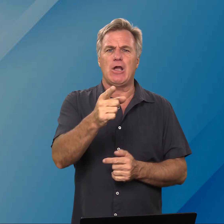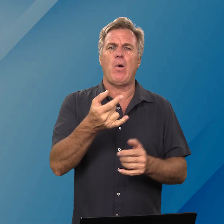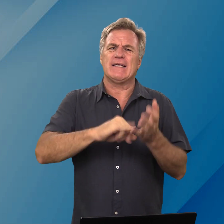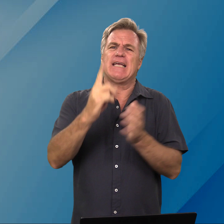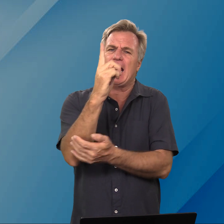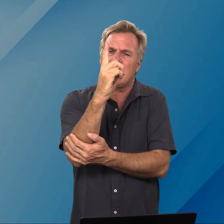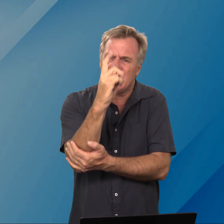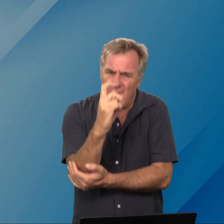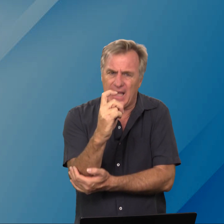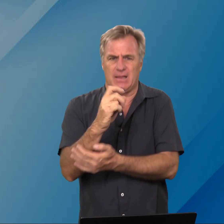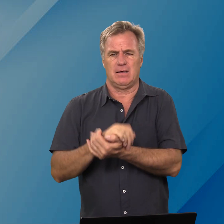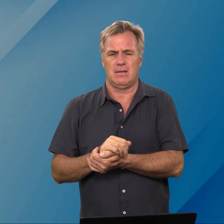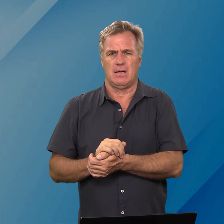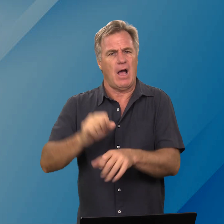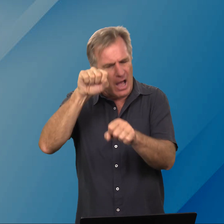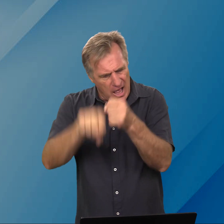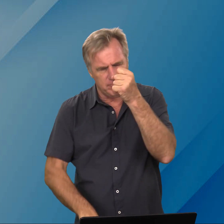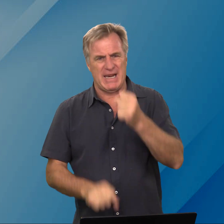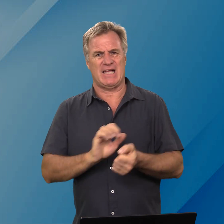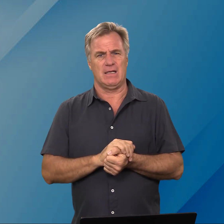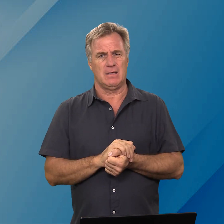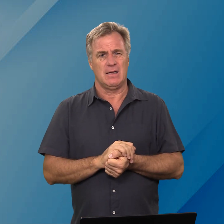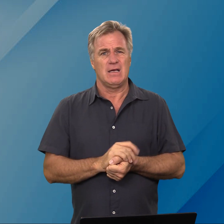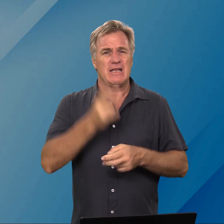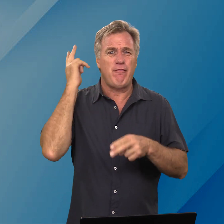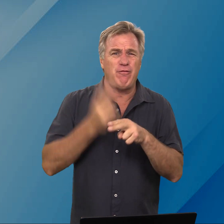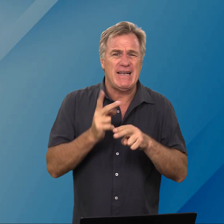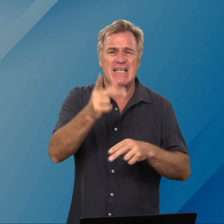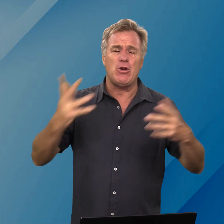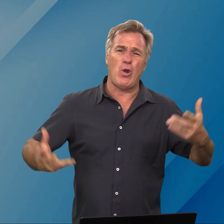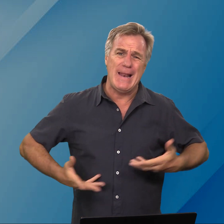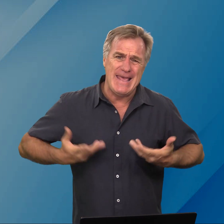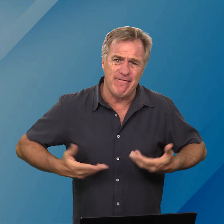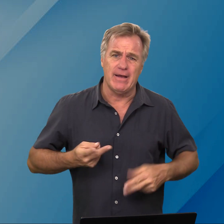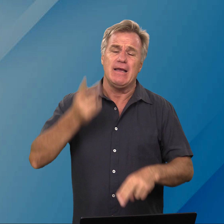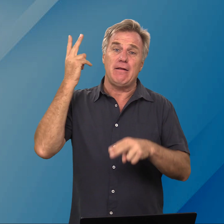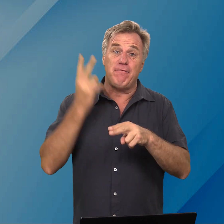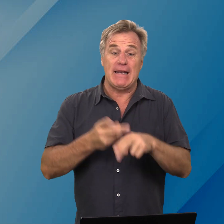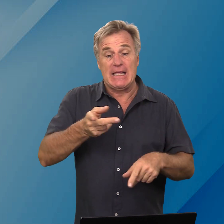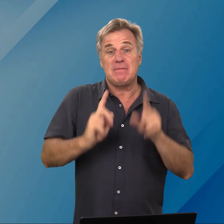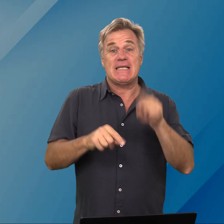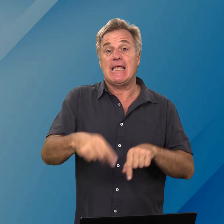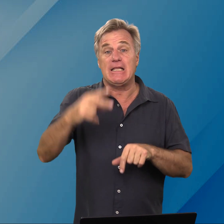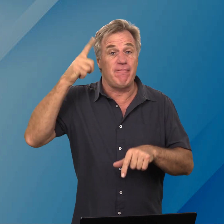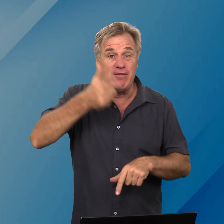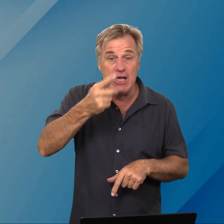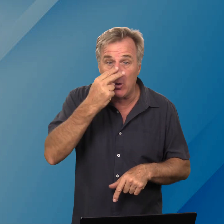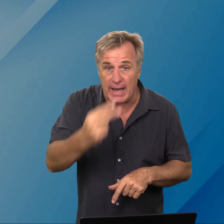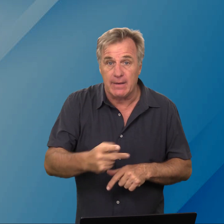jou as jy geknak het afbreek nie die feit dat jy nog lewe die feit dat jy miskien hier die video kyk